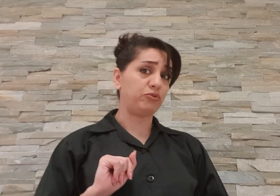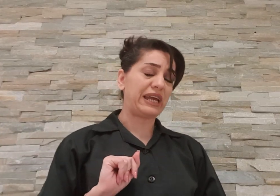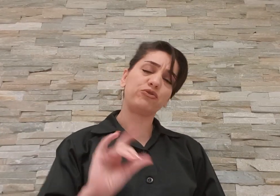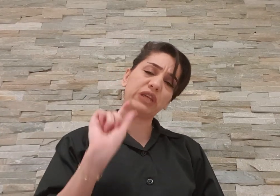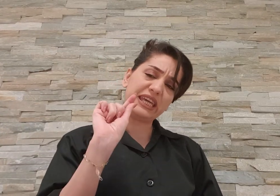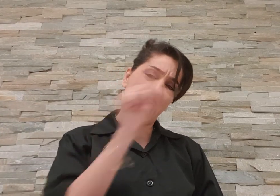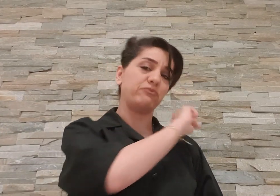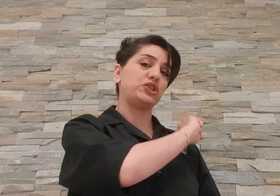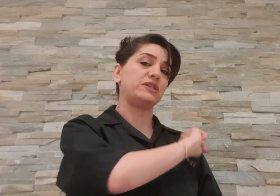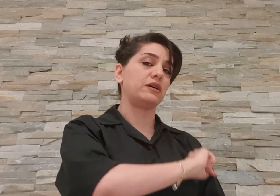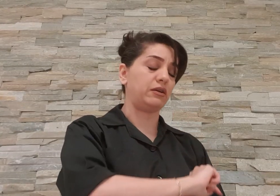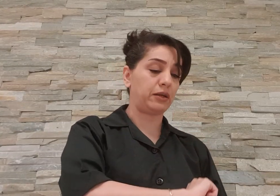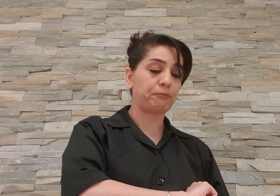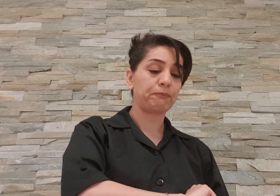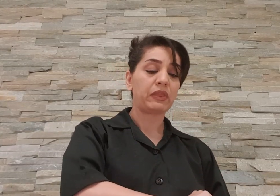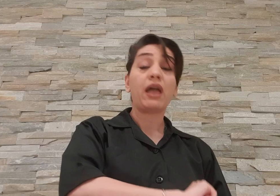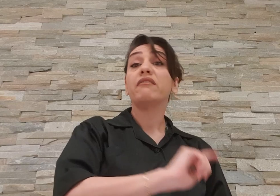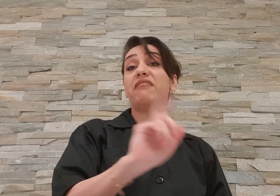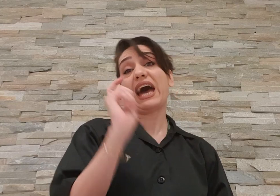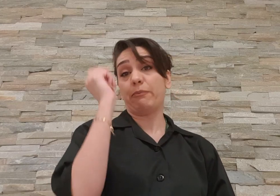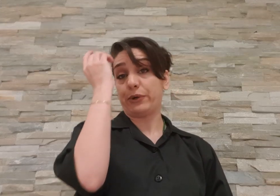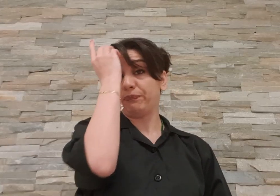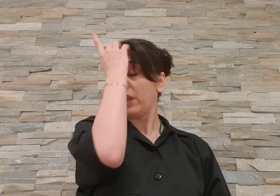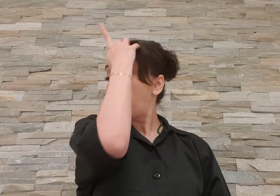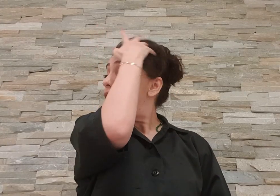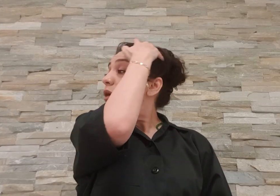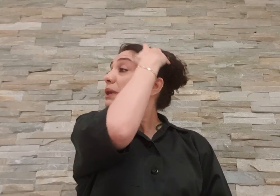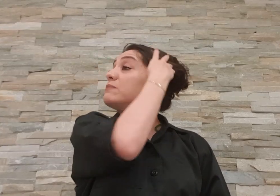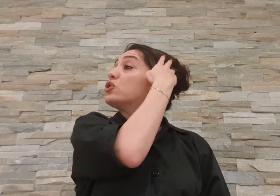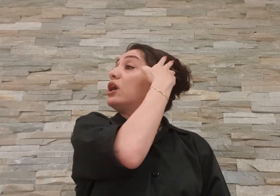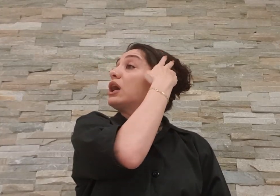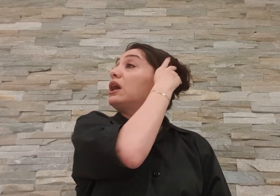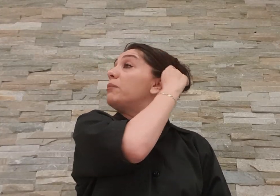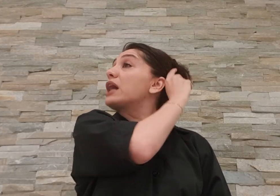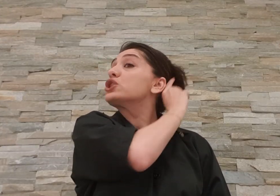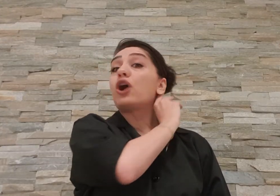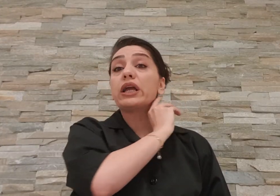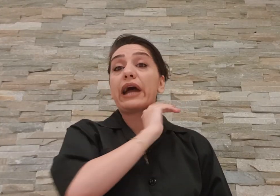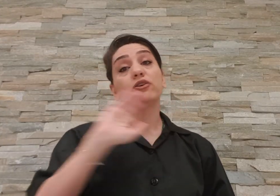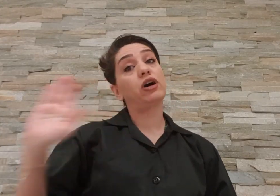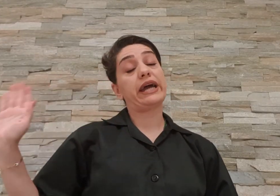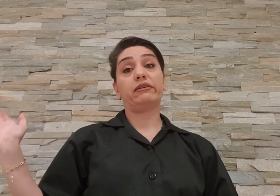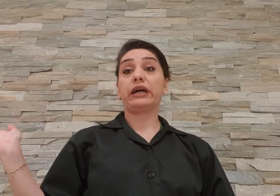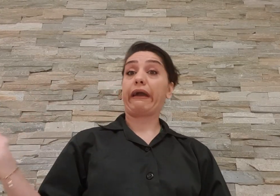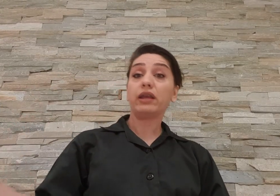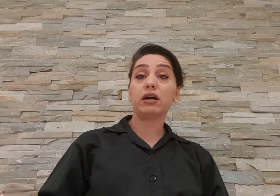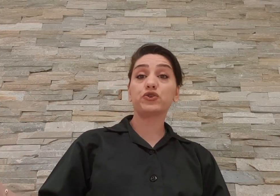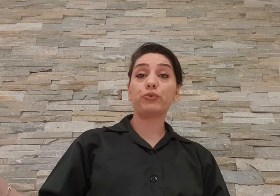بودنتون که یه همچین چیزهایی داریم و ام بریم سراغ بخش کارگردان کارگردان که خیلی کارشو خوب